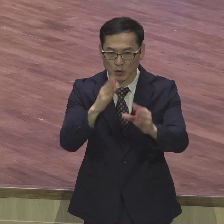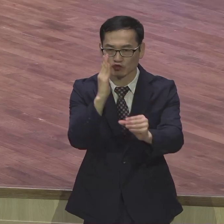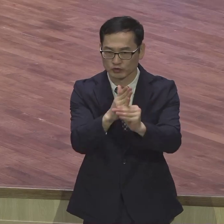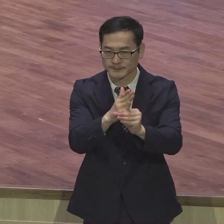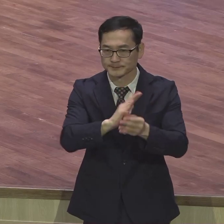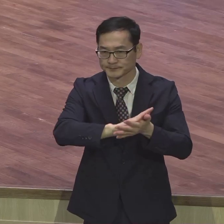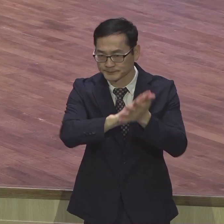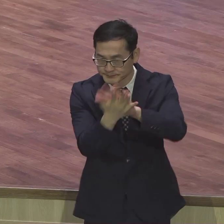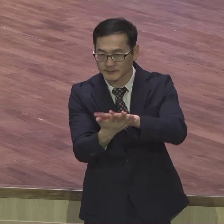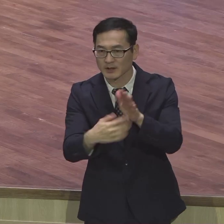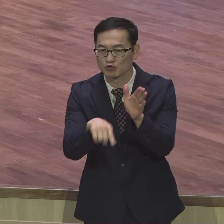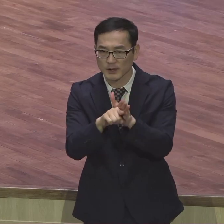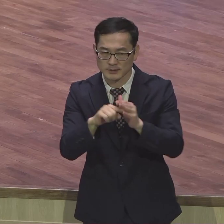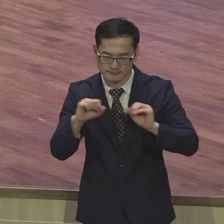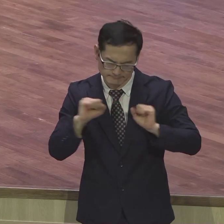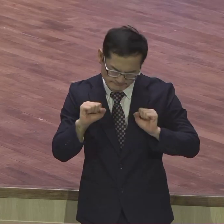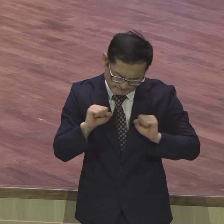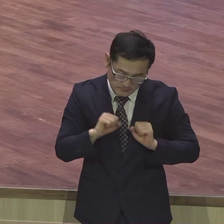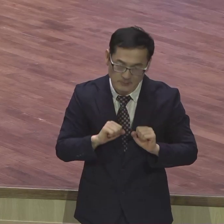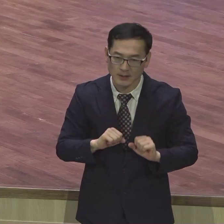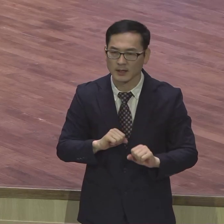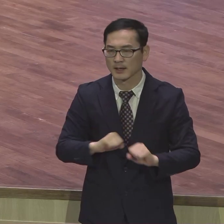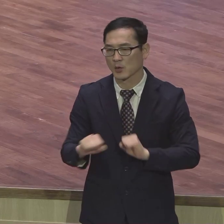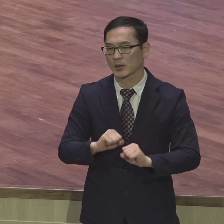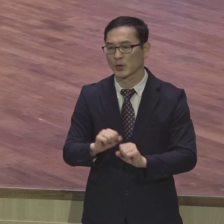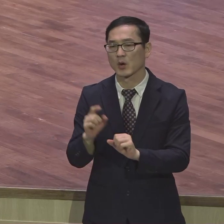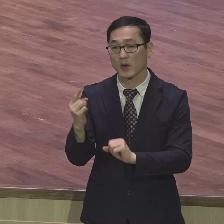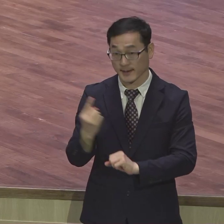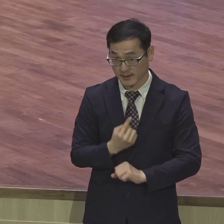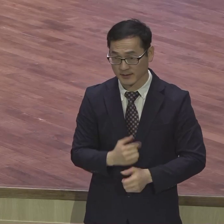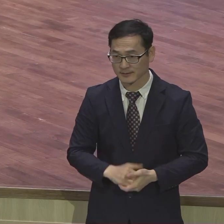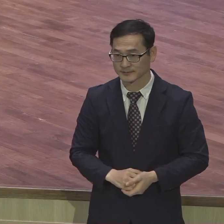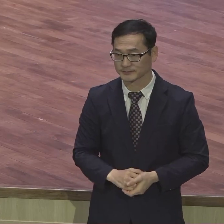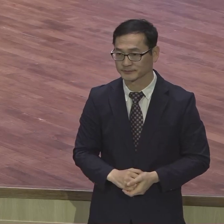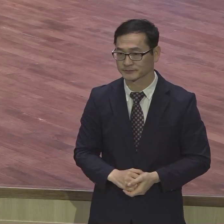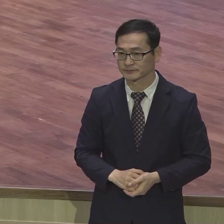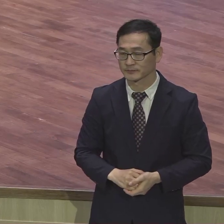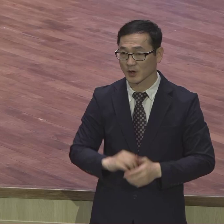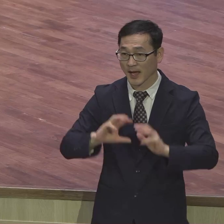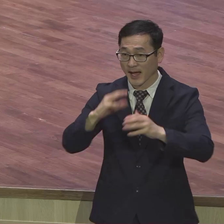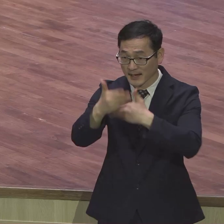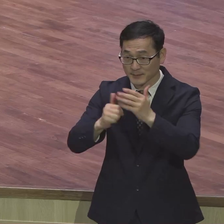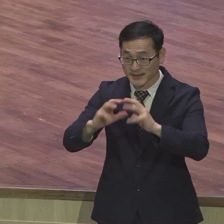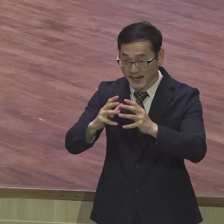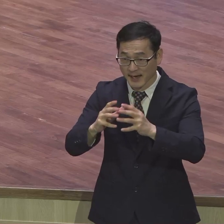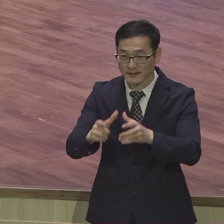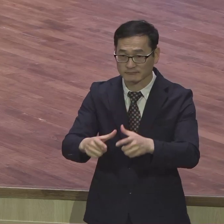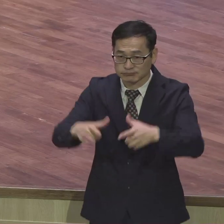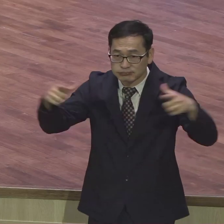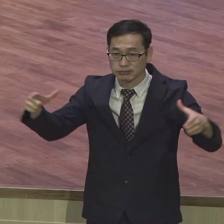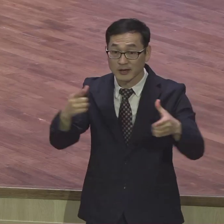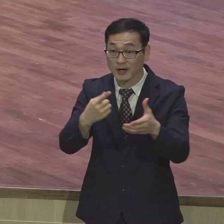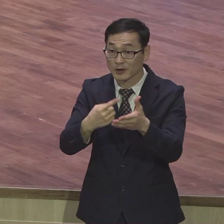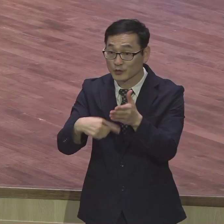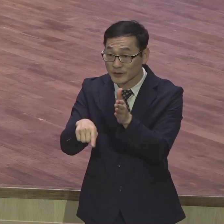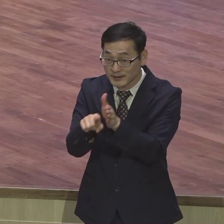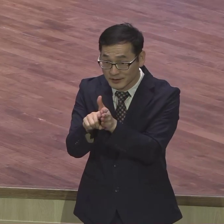주었습니다. 무엇보다도 하나님의 나라 확장을 위해서 그야말로 지금까지도 이렇게